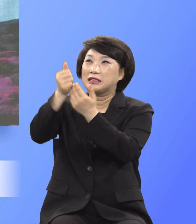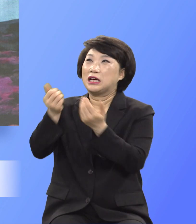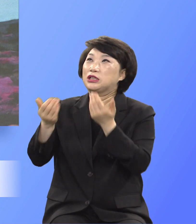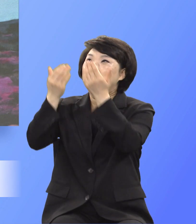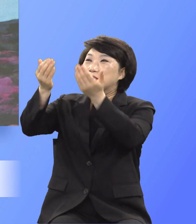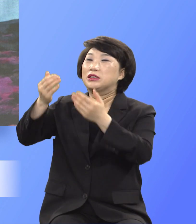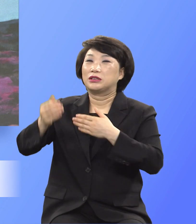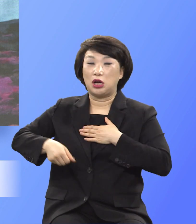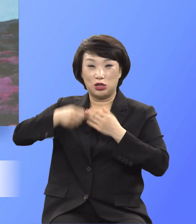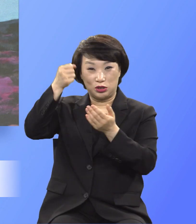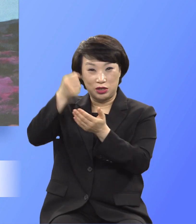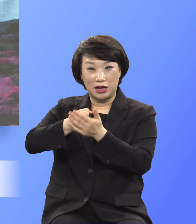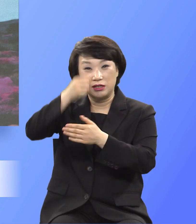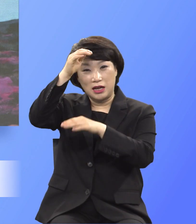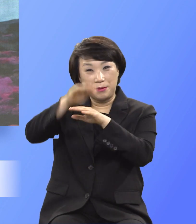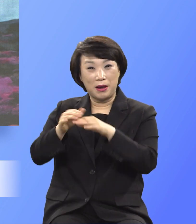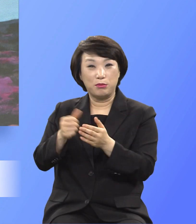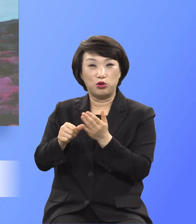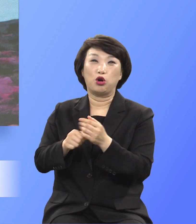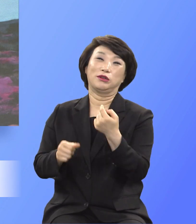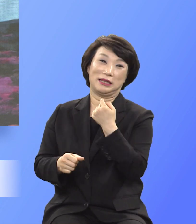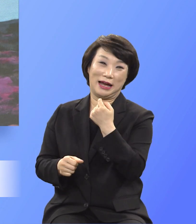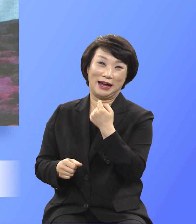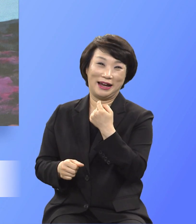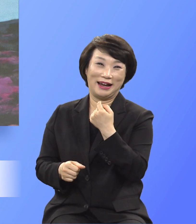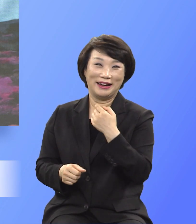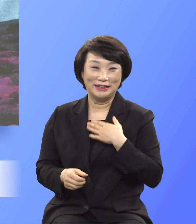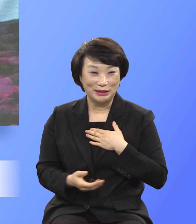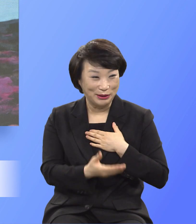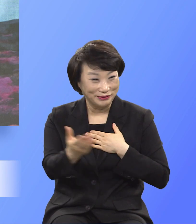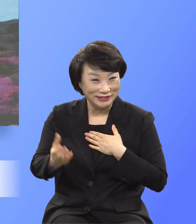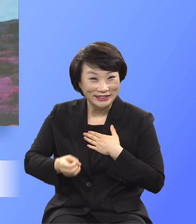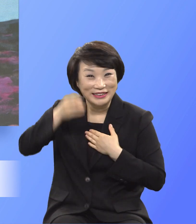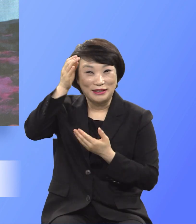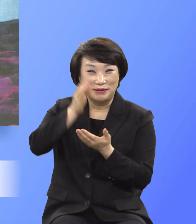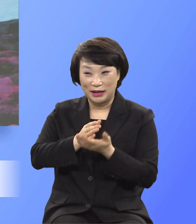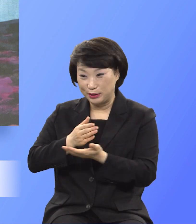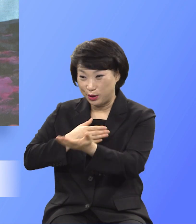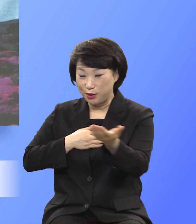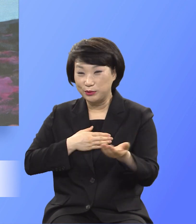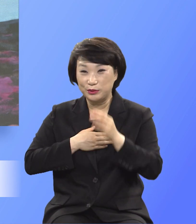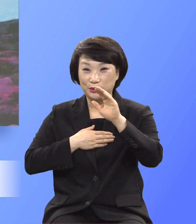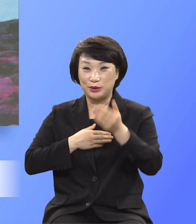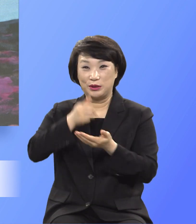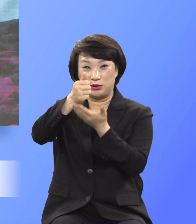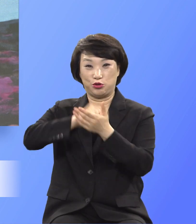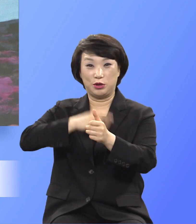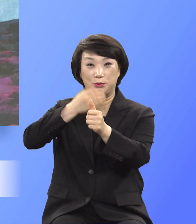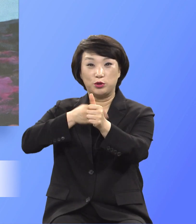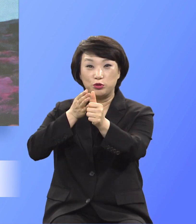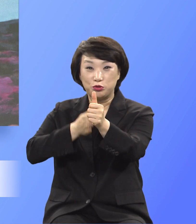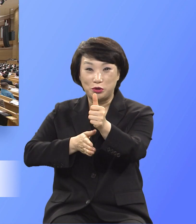정한 재물이라는 사실을 잊지 않는 여러분 내기를 주님의 이름으로 추간합니다